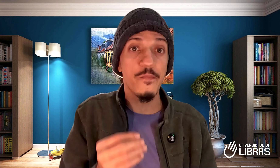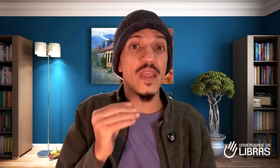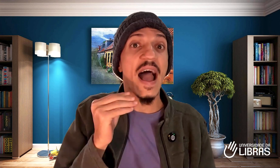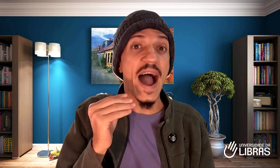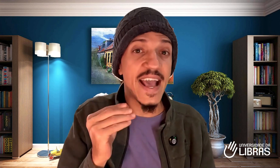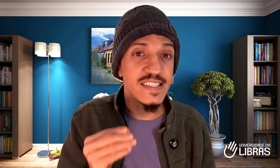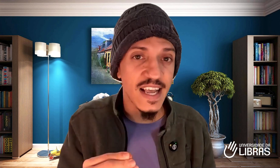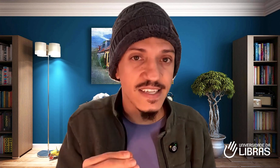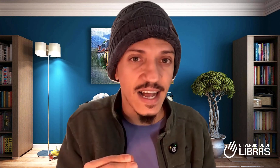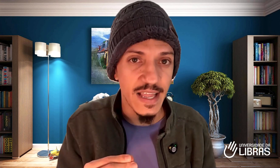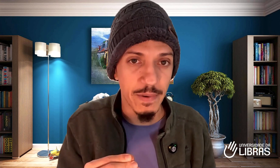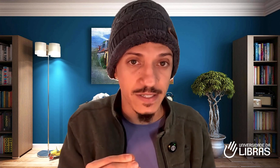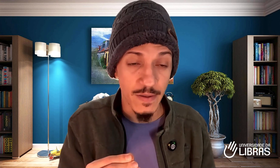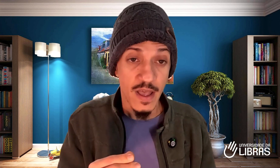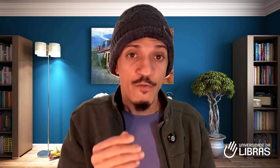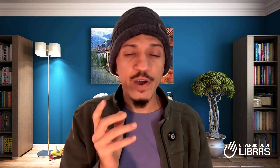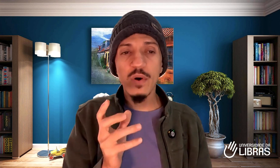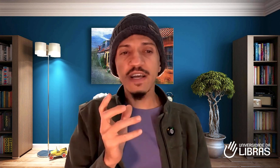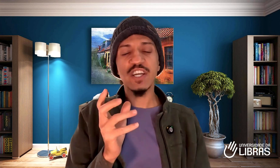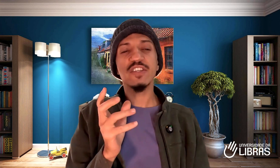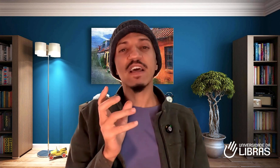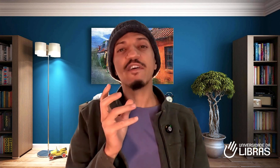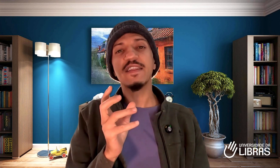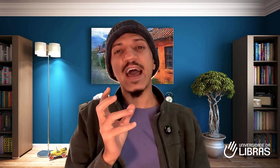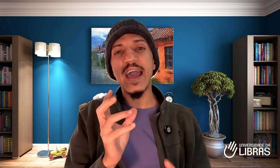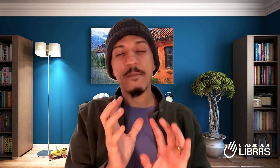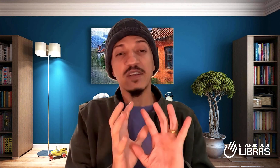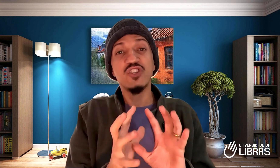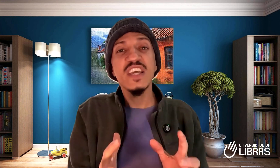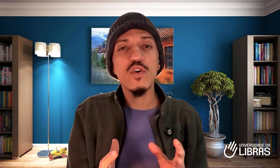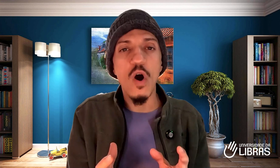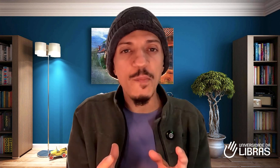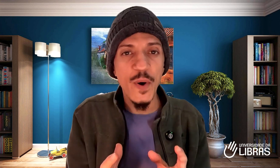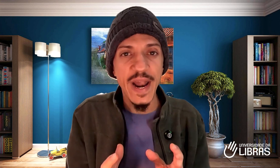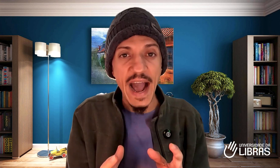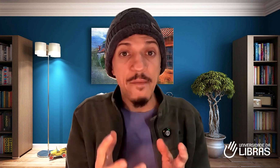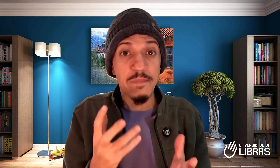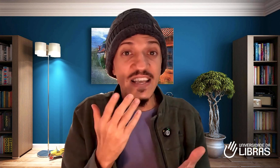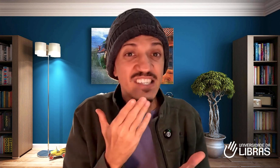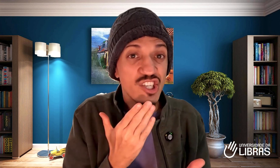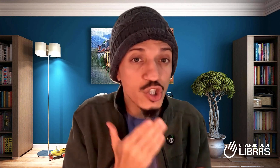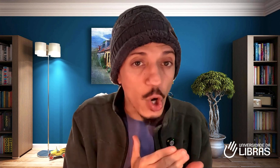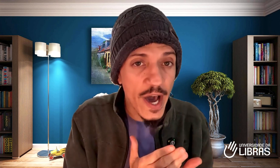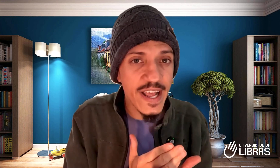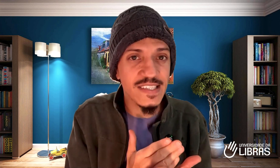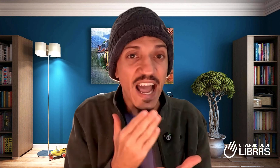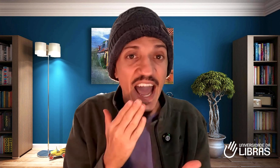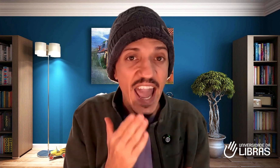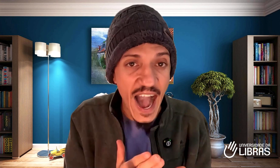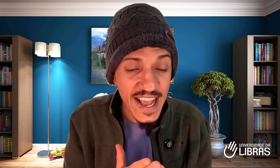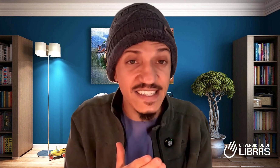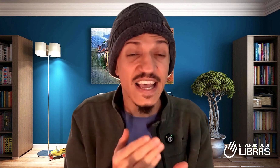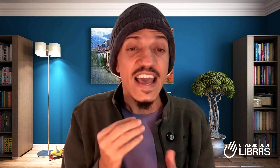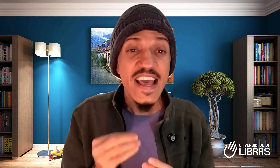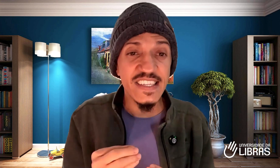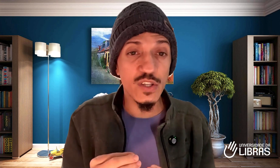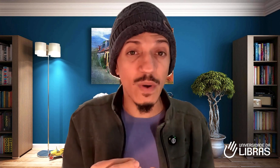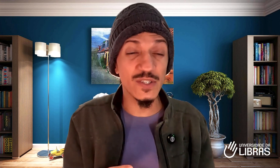a essência da Libras. Foi quando a gente teve a ideia de incorporar histórias reais e situações